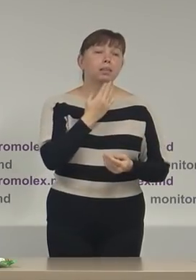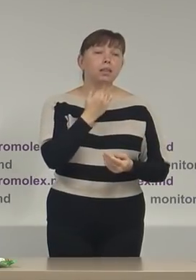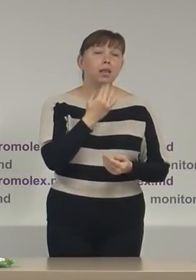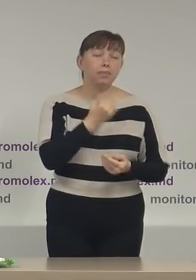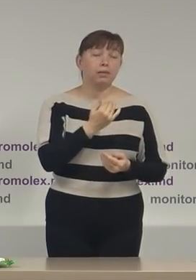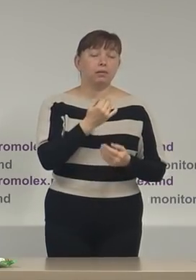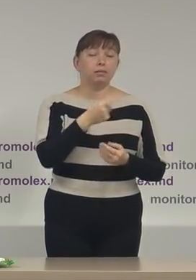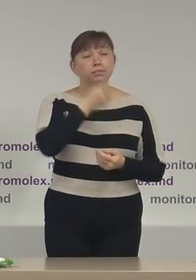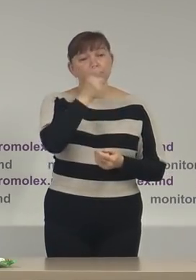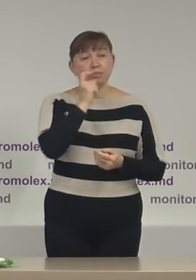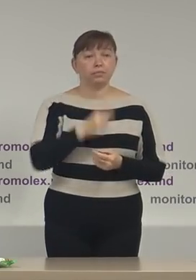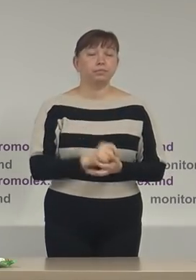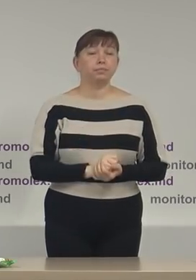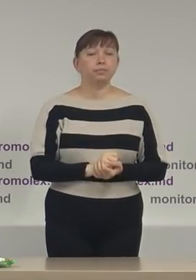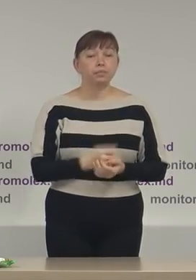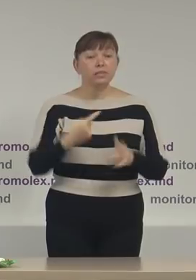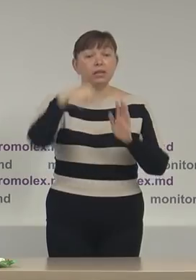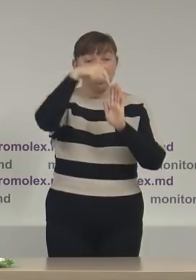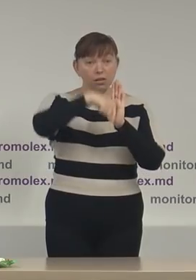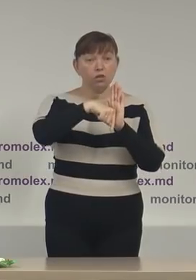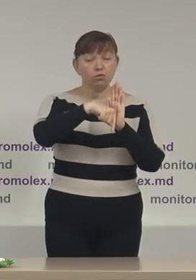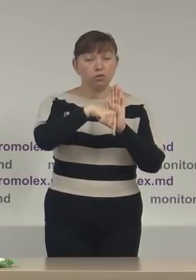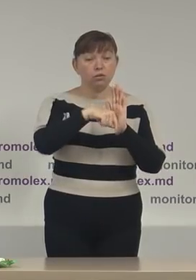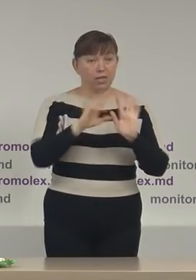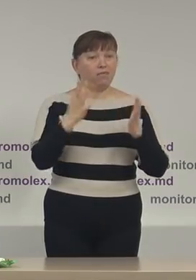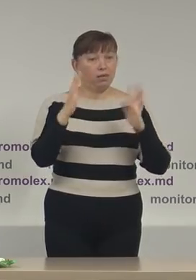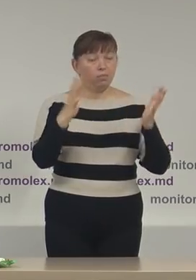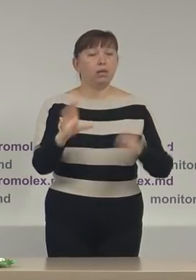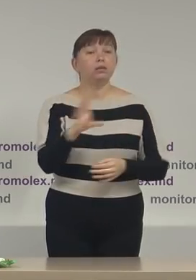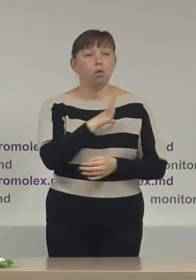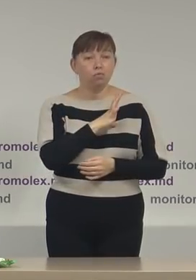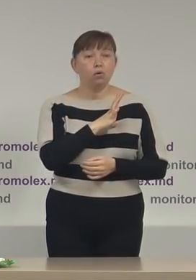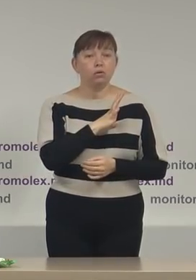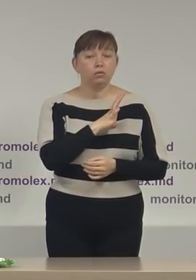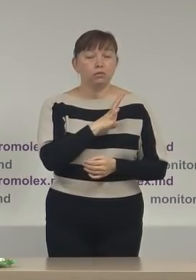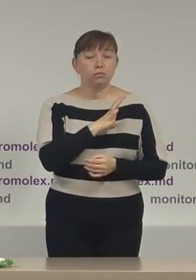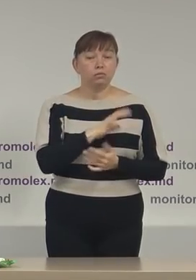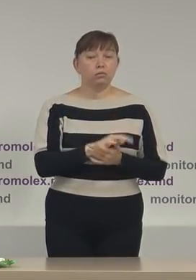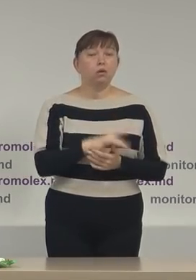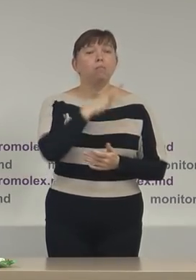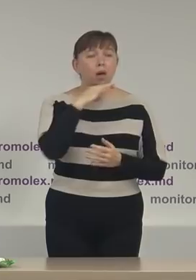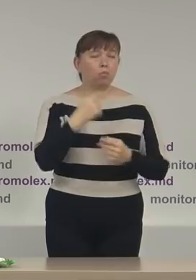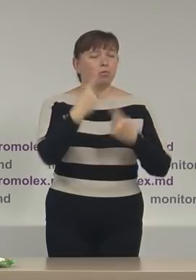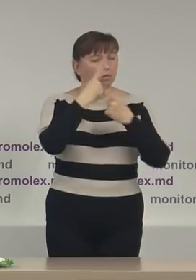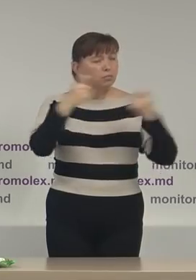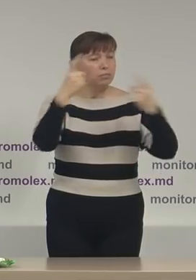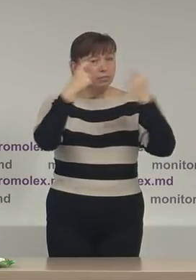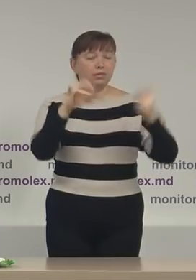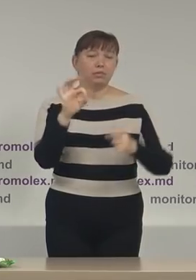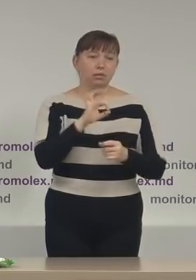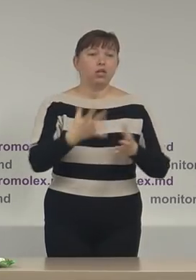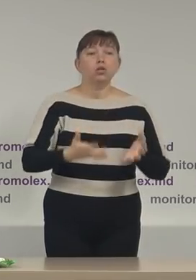și în cadrul acestui eveniment au fost vociferate mai multe mesaje de susținere